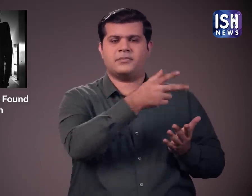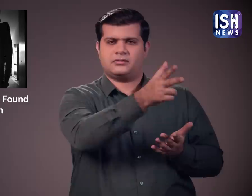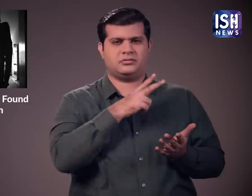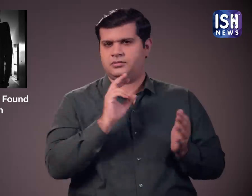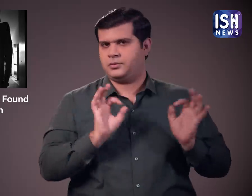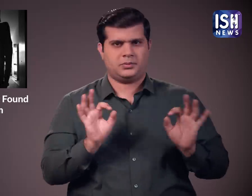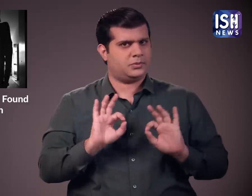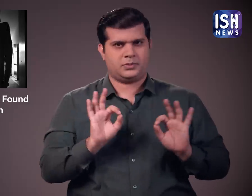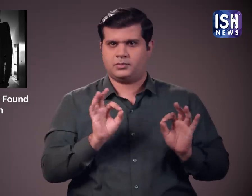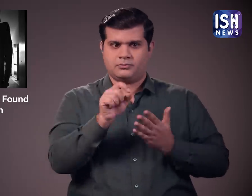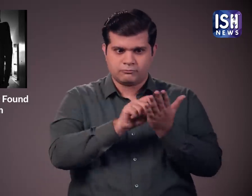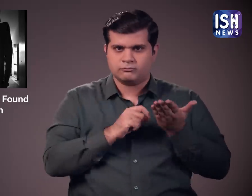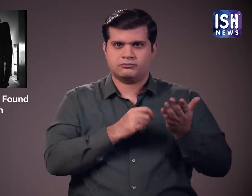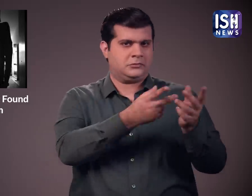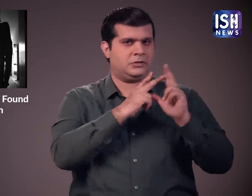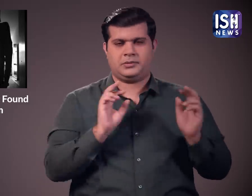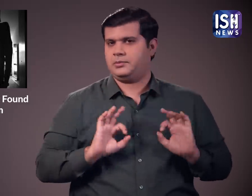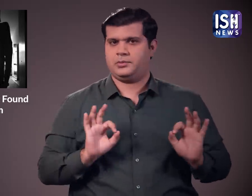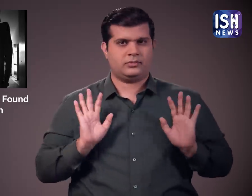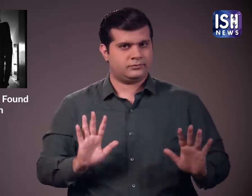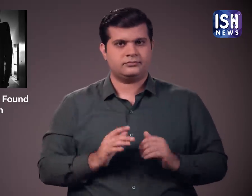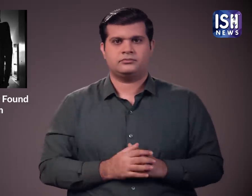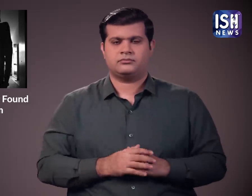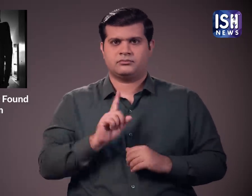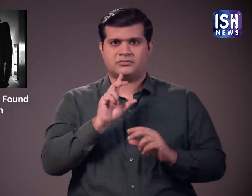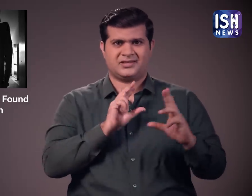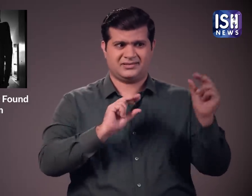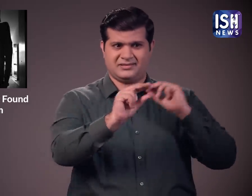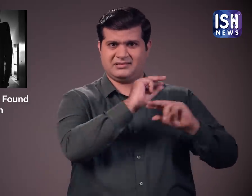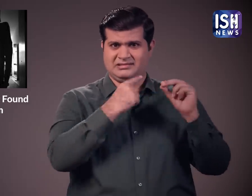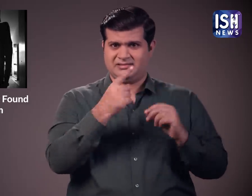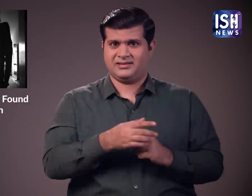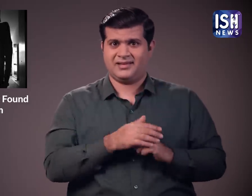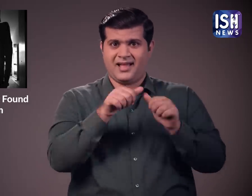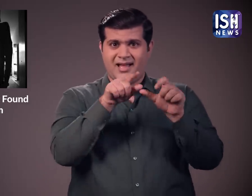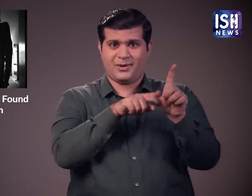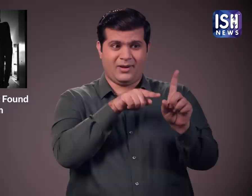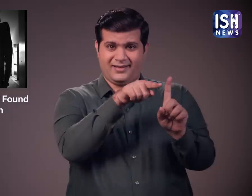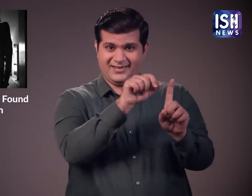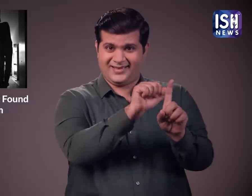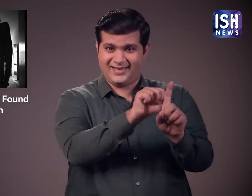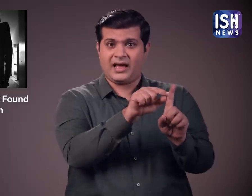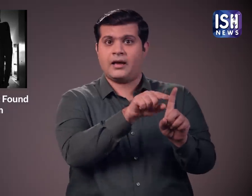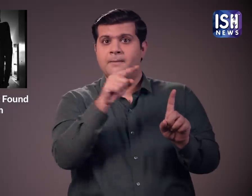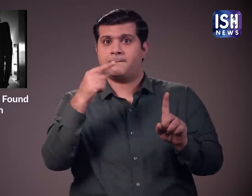कराई है। कही सूत्रों के मताबिक अंजली का भाई प्रादीप